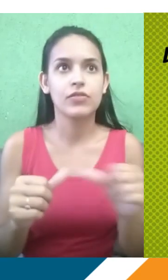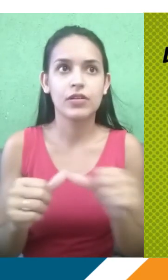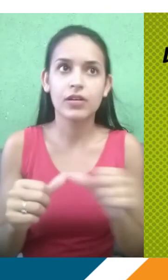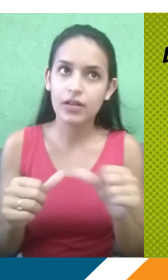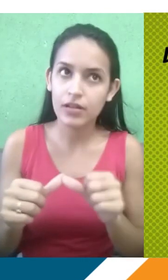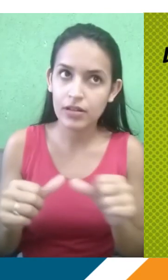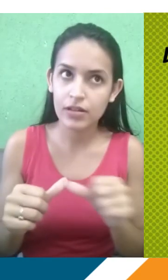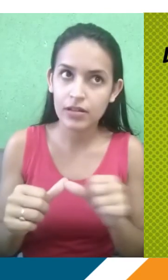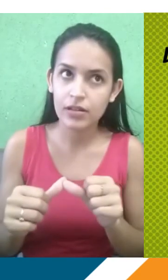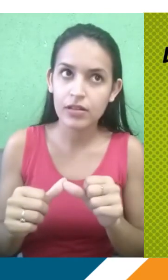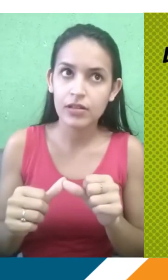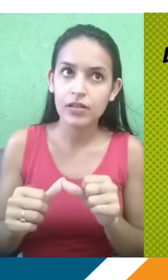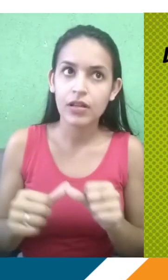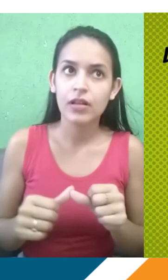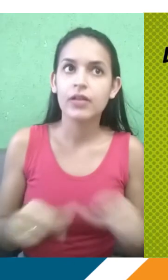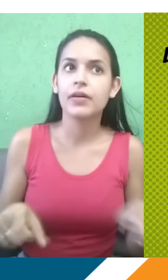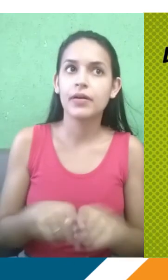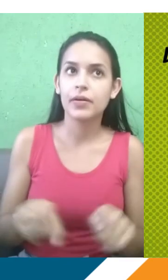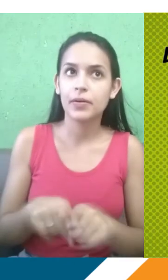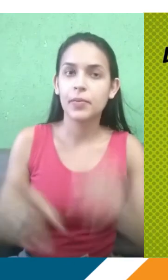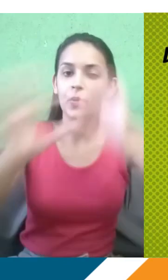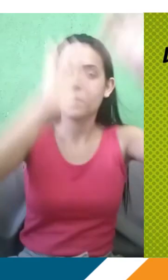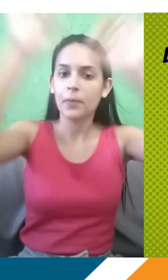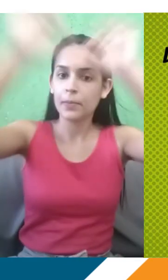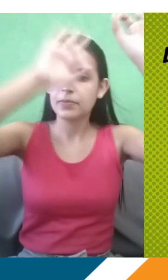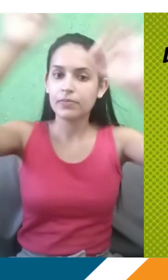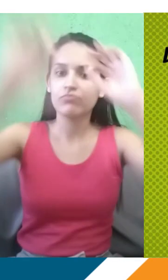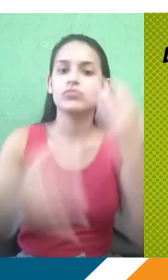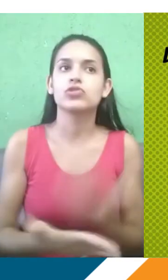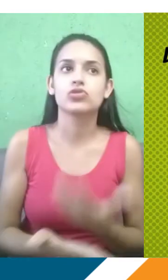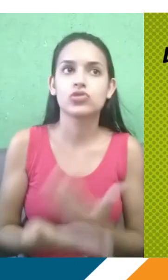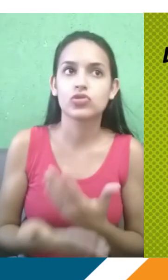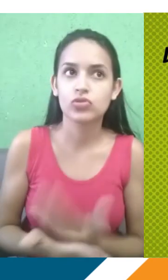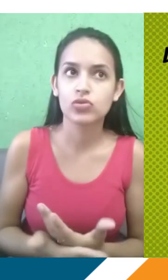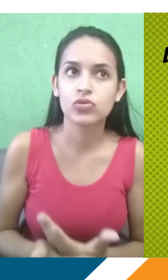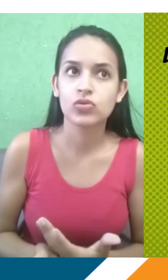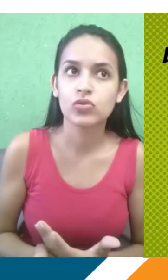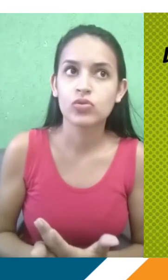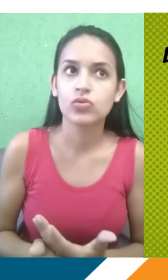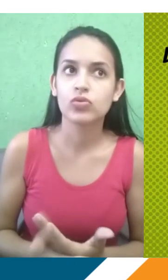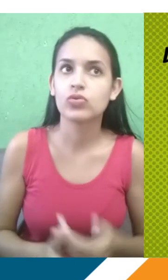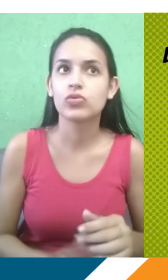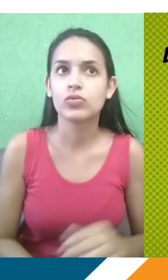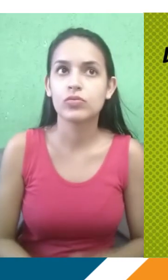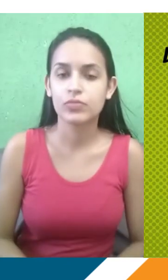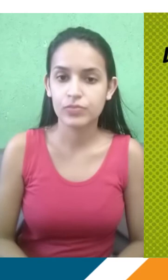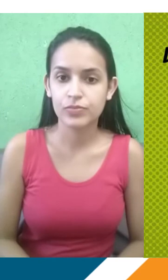de estudo focando nesse último mês. Porque se vocês fizeram esse plano anualmente e, às vezes, deu certo, não deu certo, nada impede